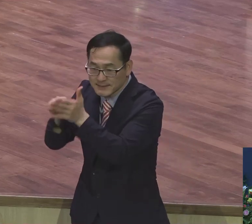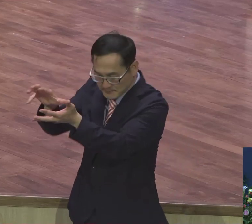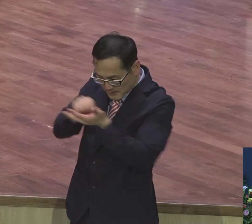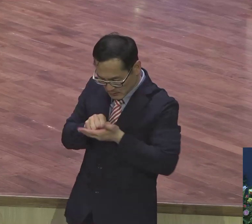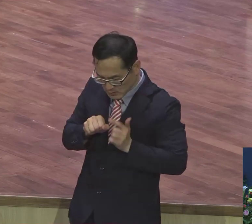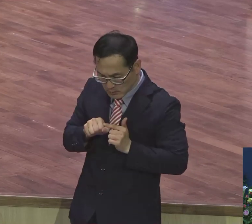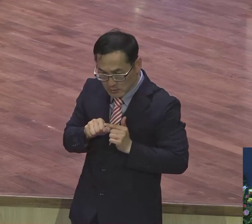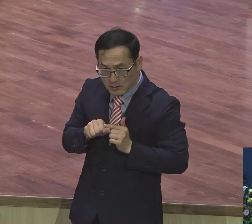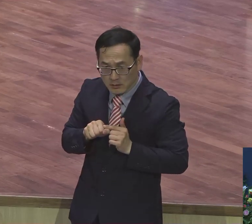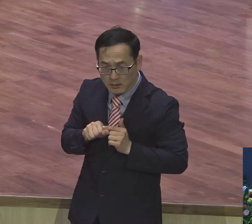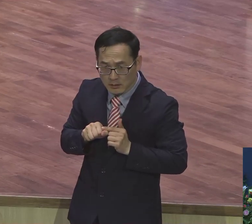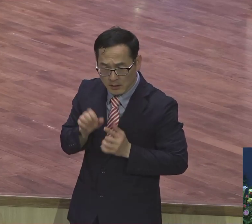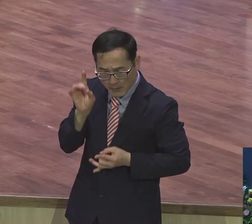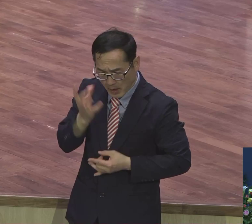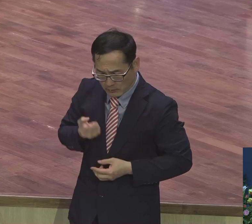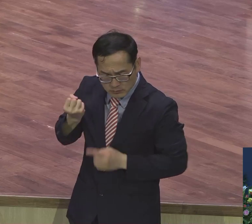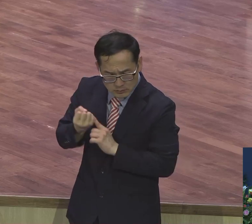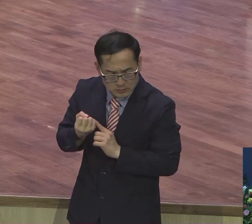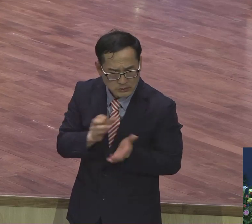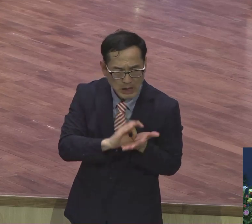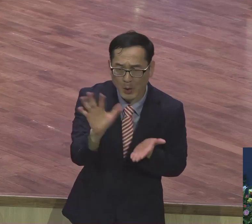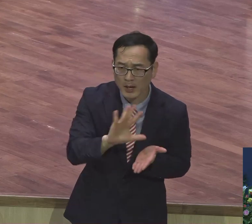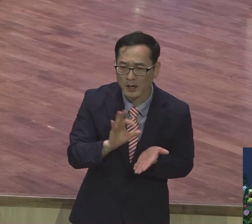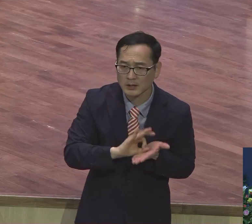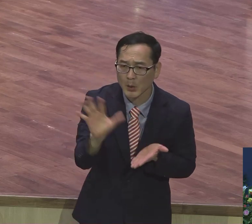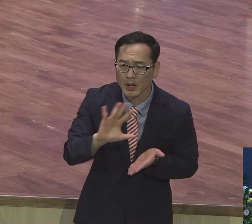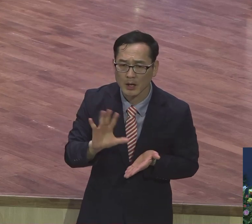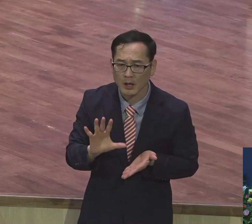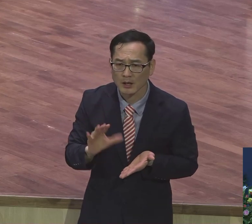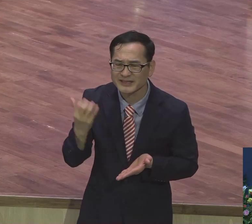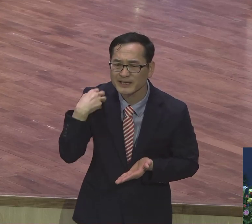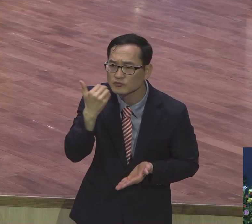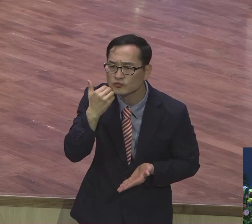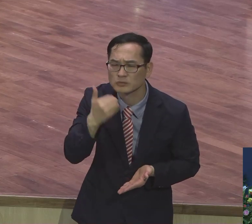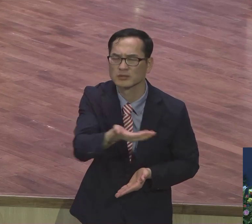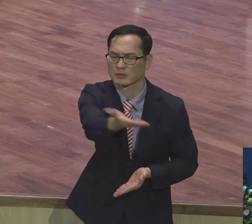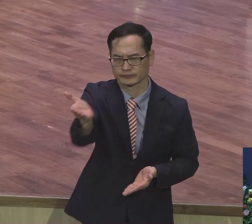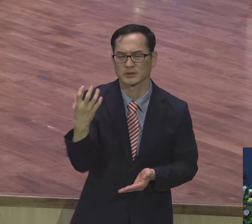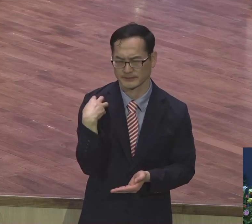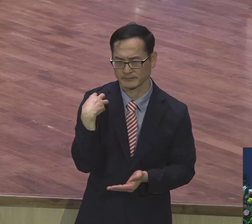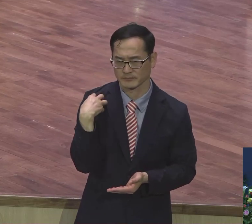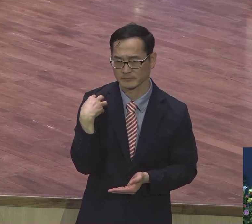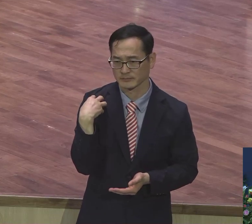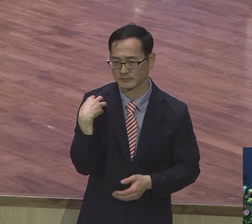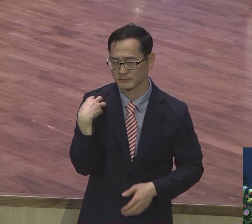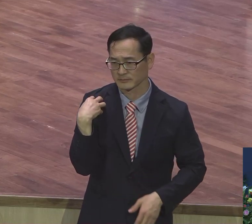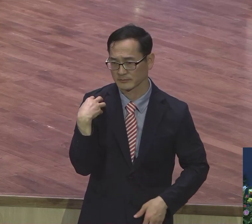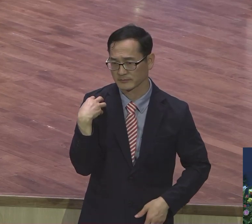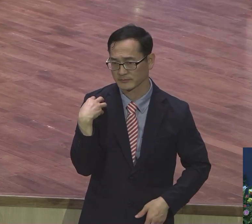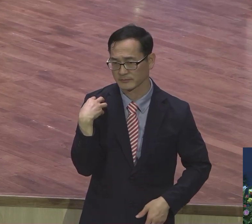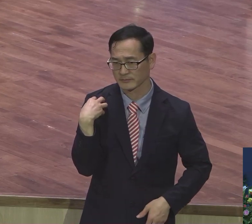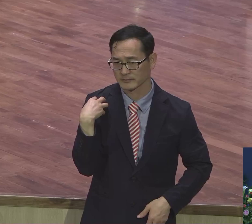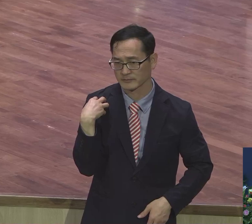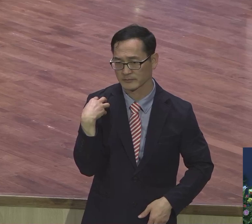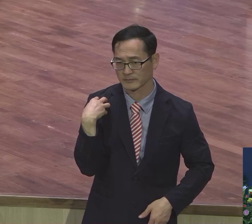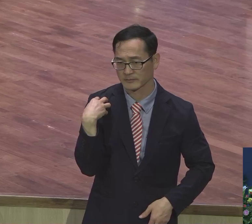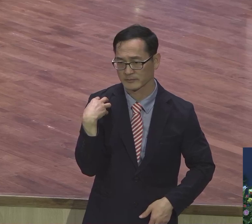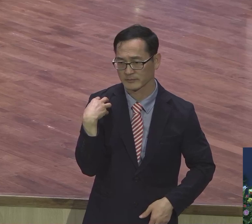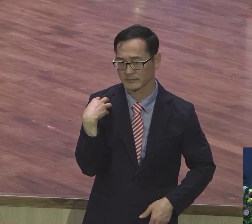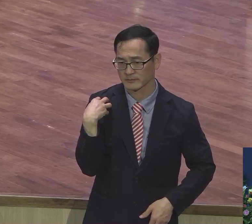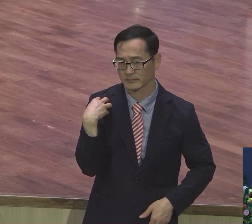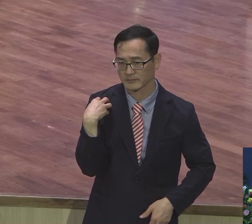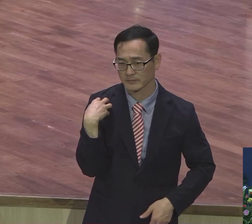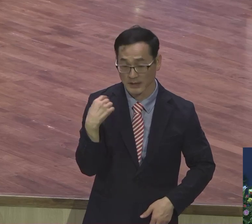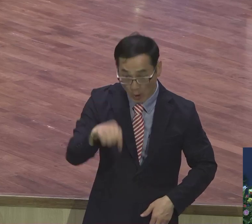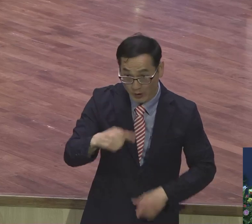전도자가 너무 중요한데 여러분 전도자예요. 영원교에 나온 사람 최하 6개월 이상 나온 사람 다